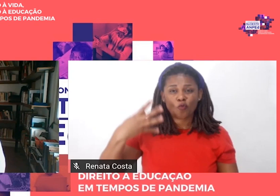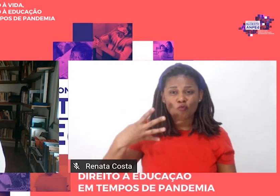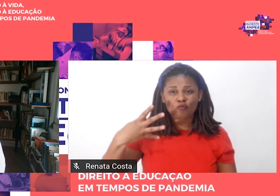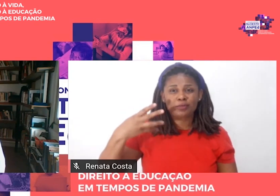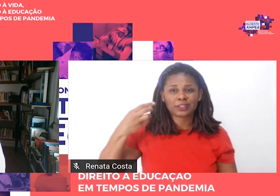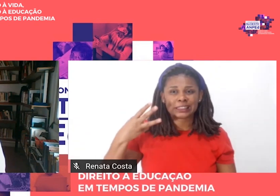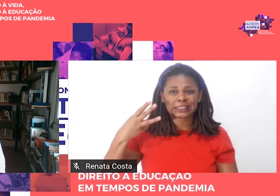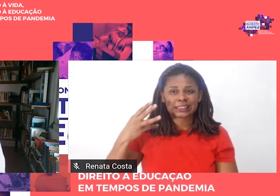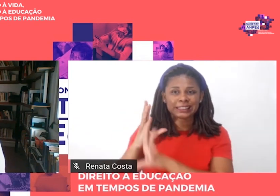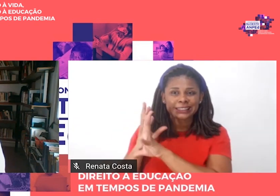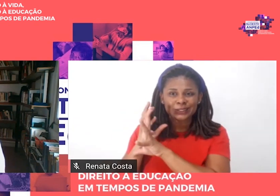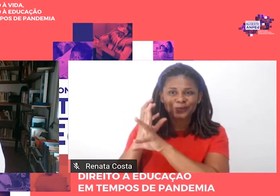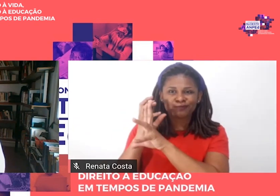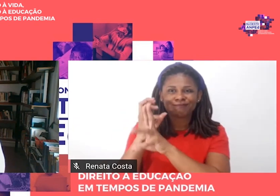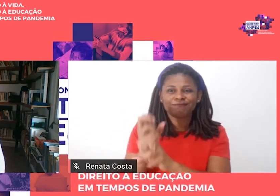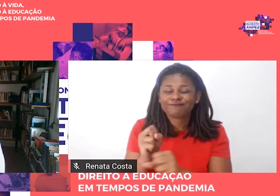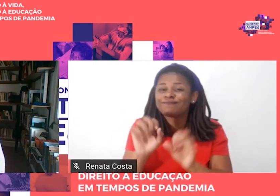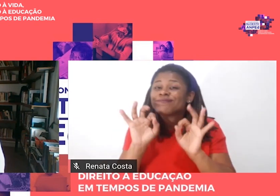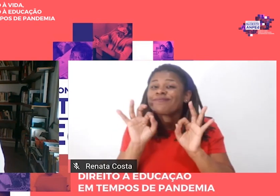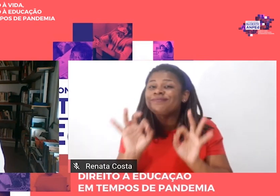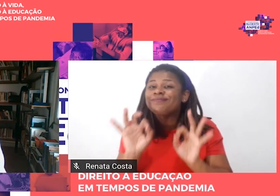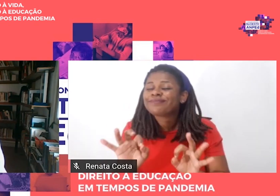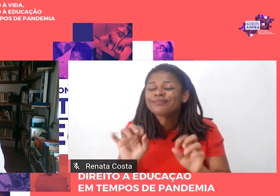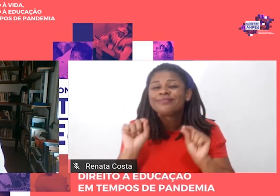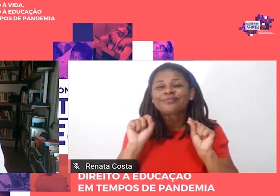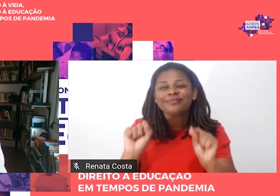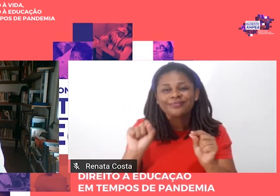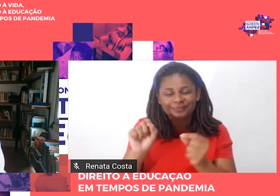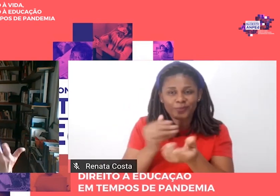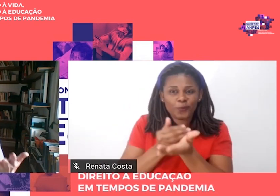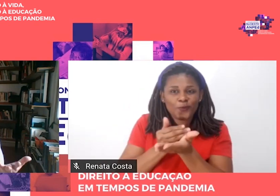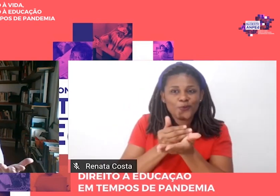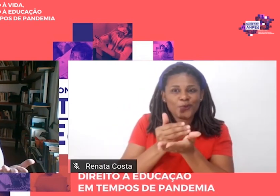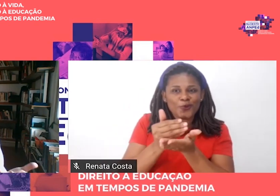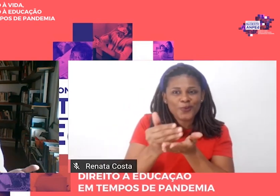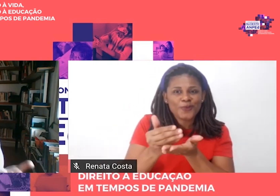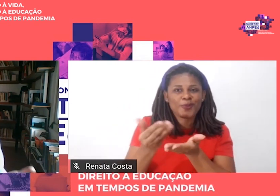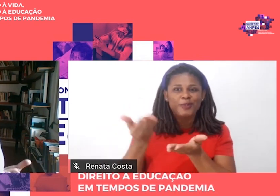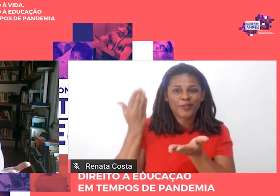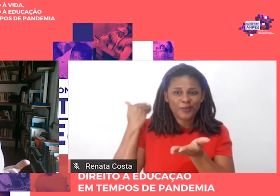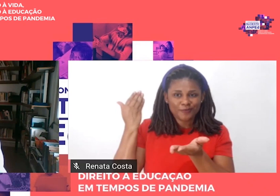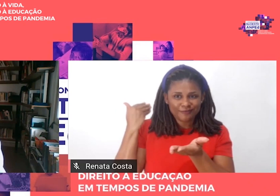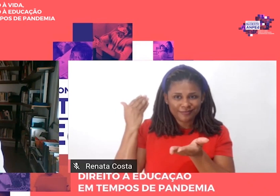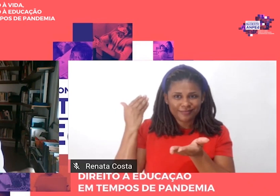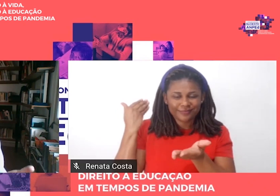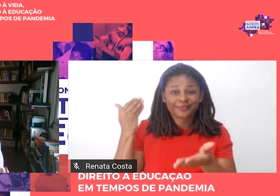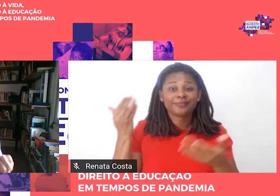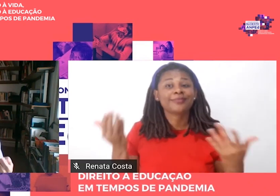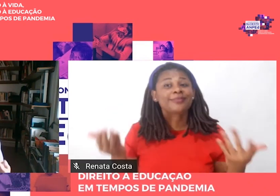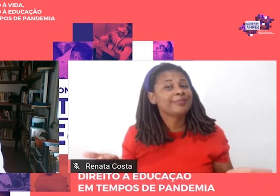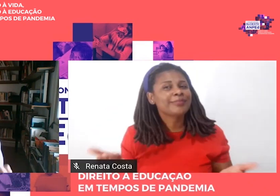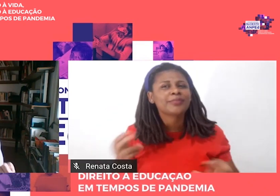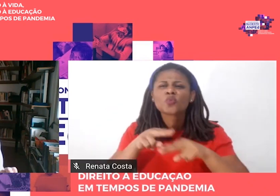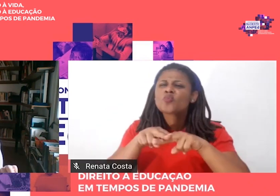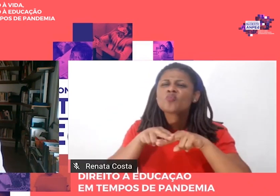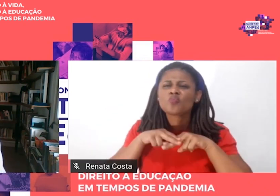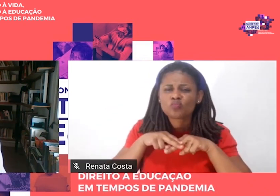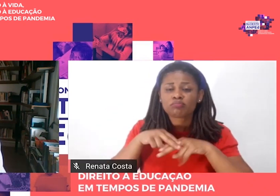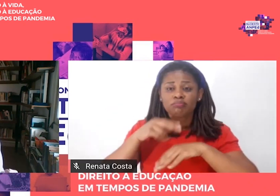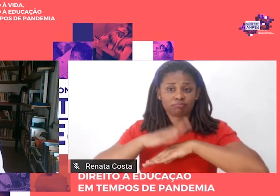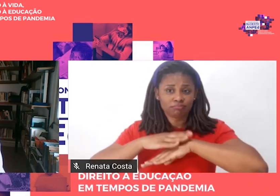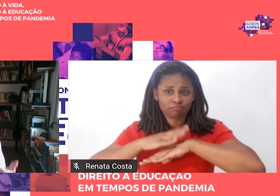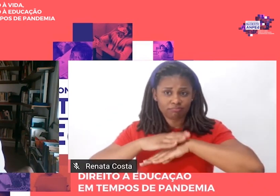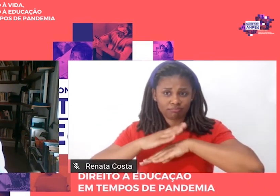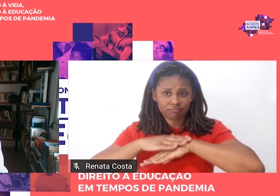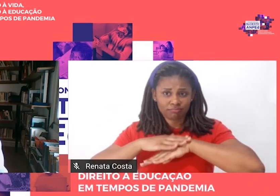de fato, no início, aquela, o motivo pelo qual eu reuni os artigos